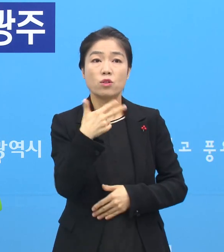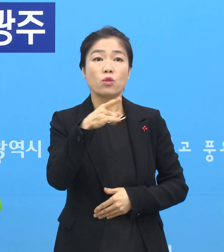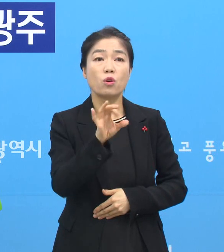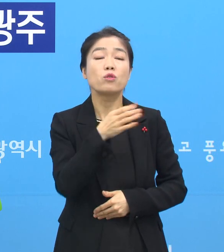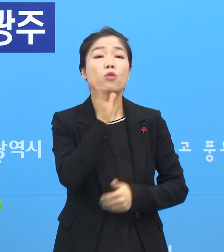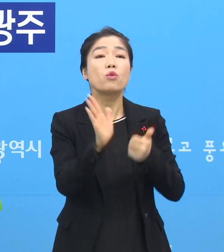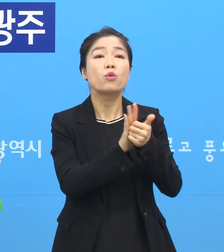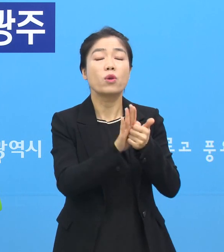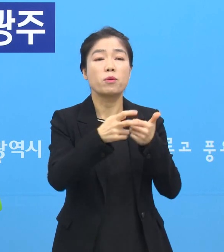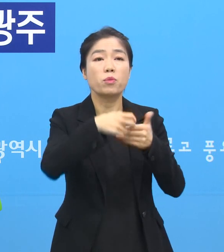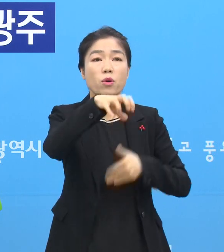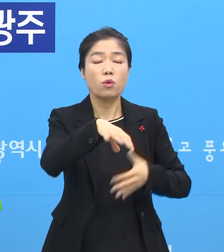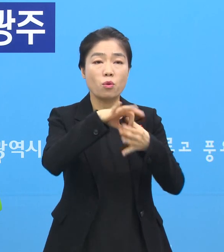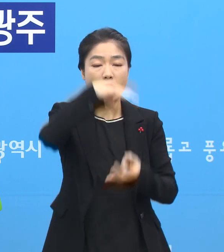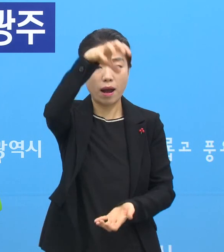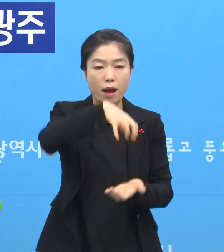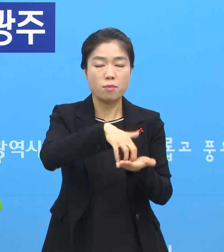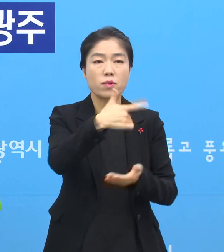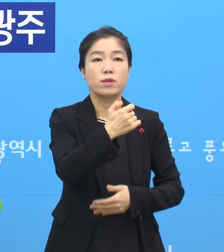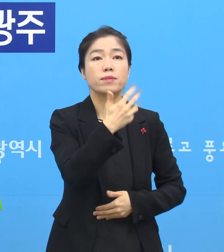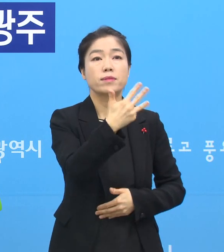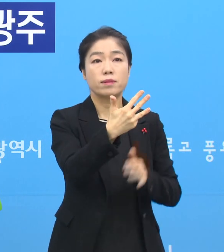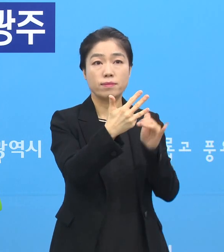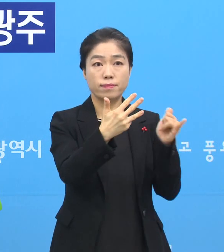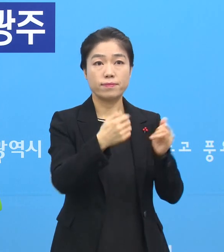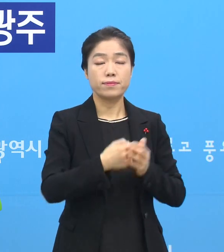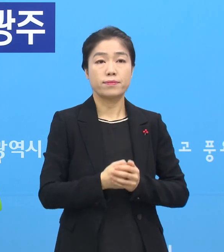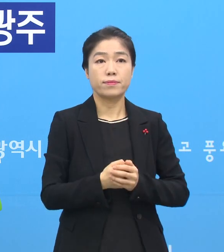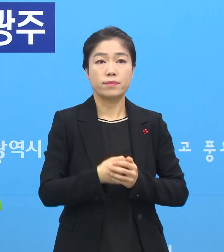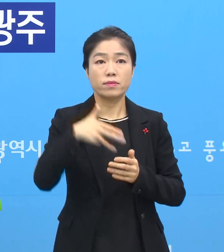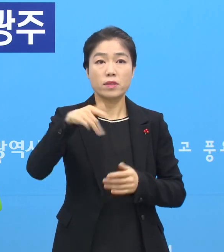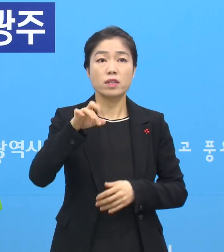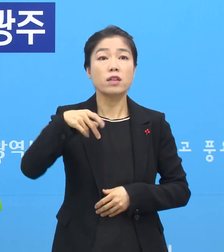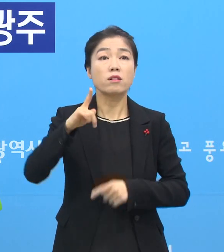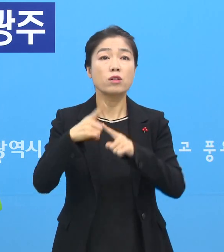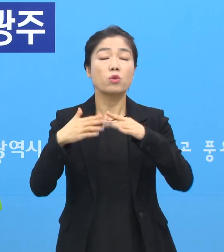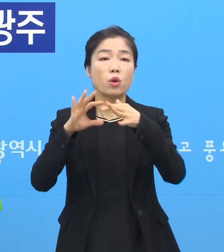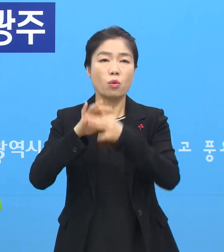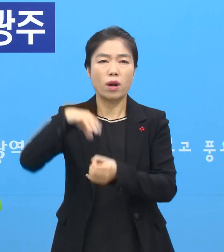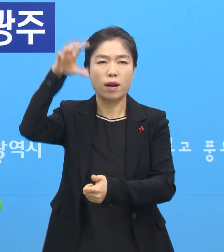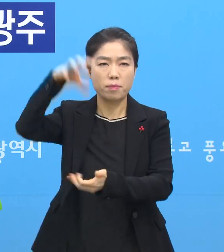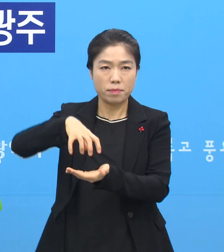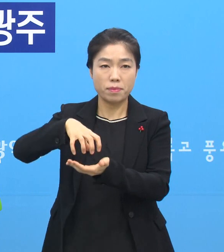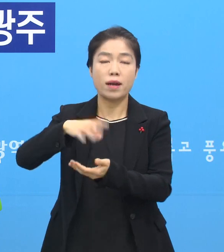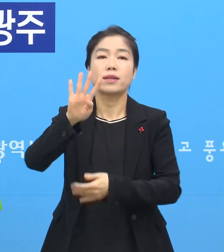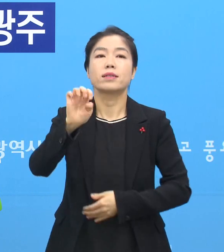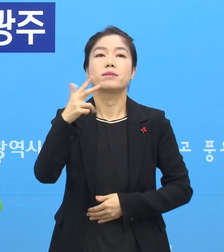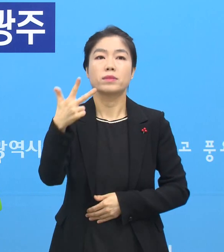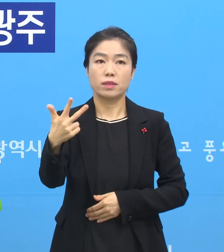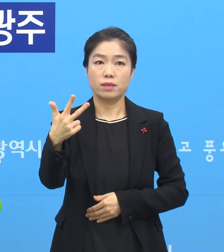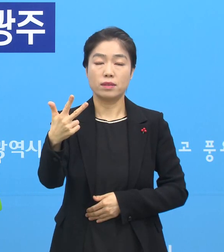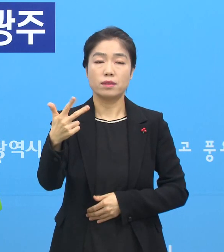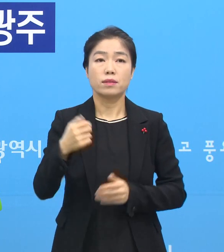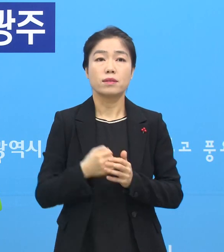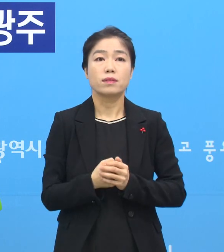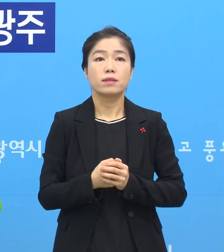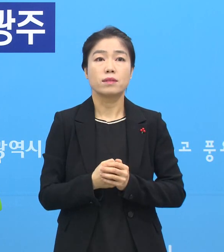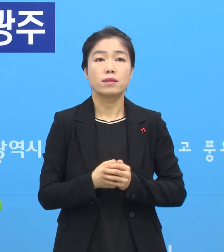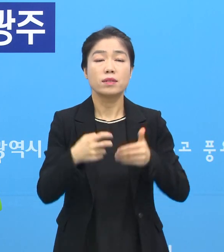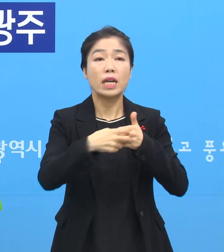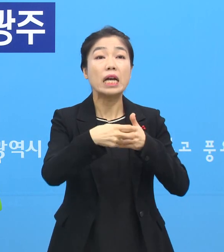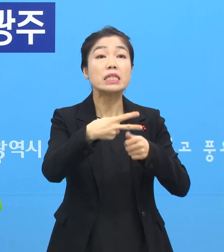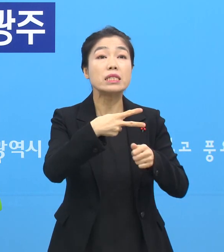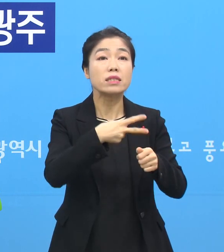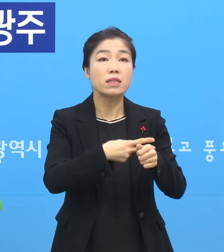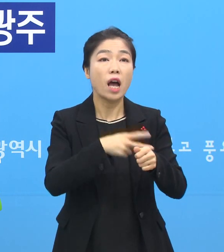요양병원 관련해서는 누적 확진자 68명입니다. 청사교회 관련해서도 누적 확진자 47명으로 늘었고요. 의사